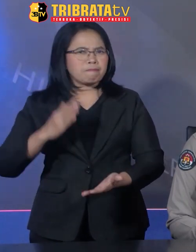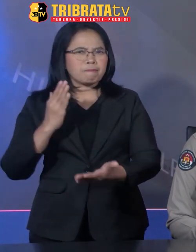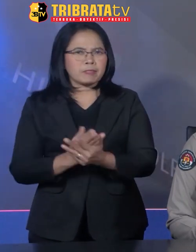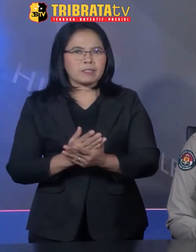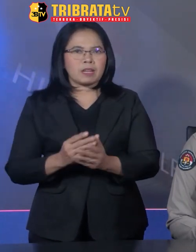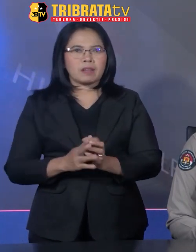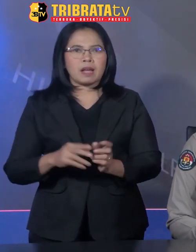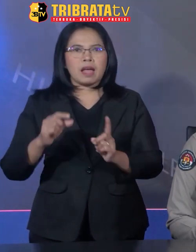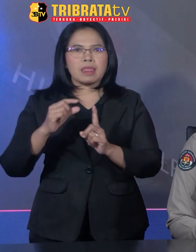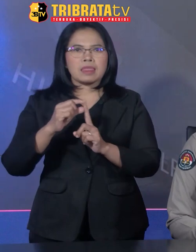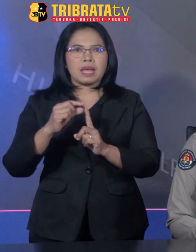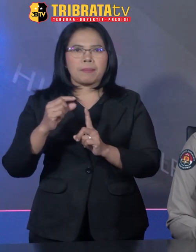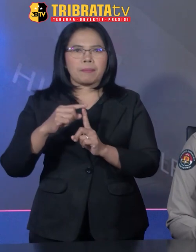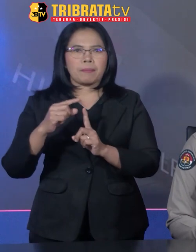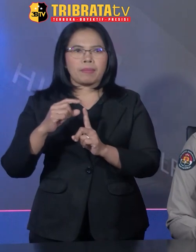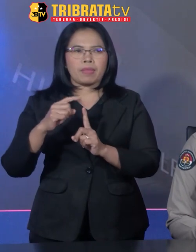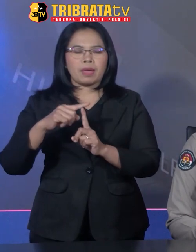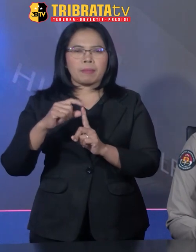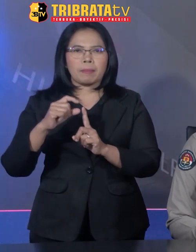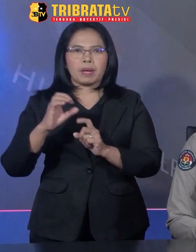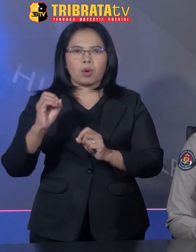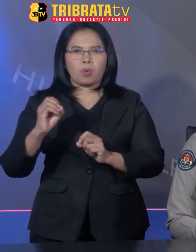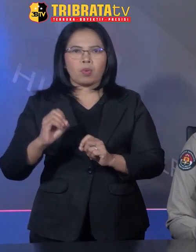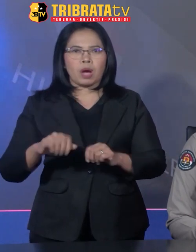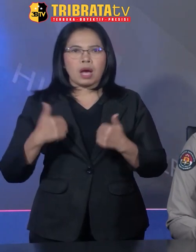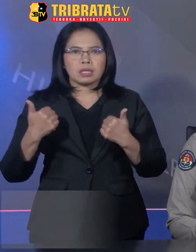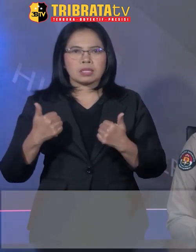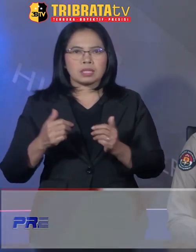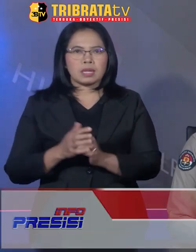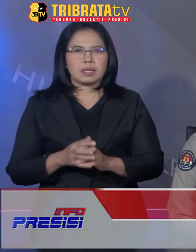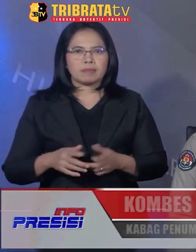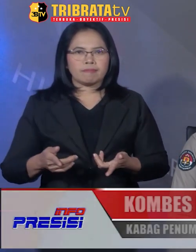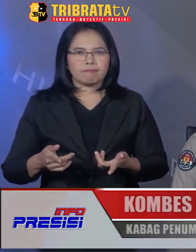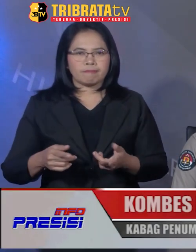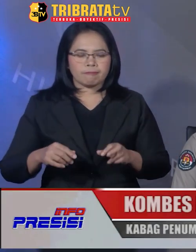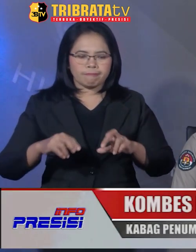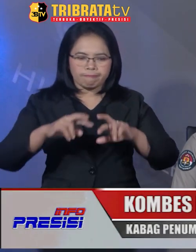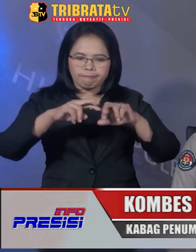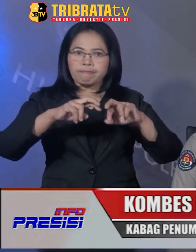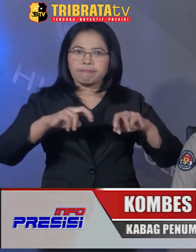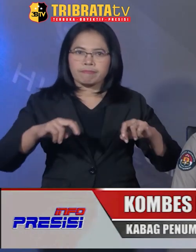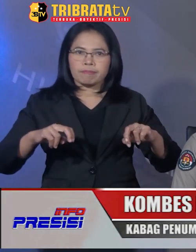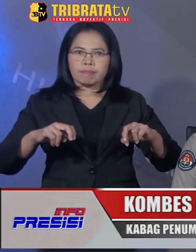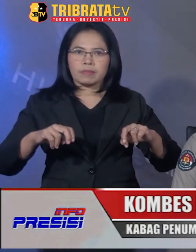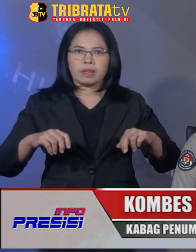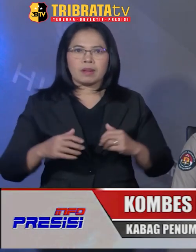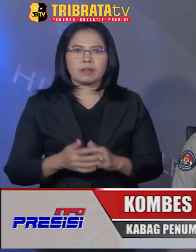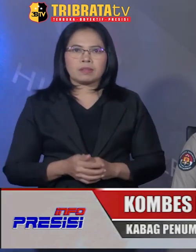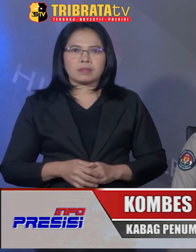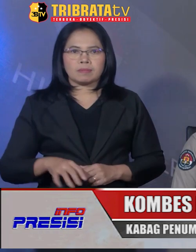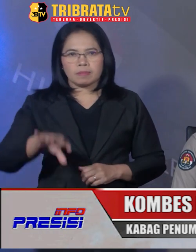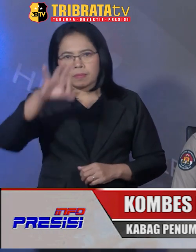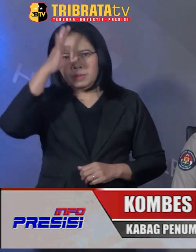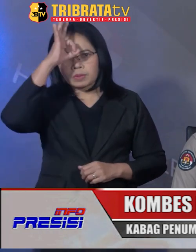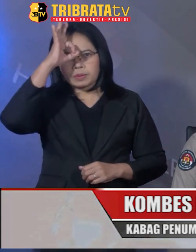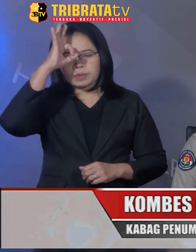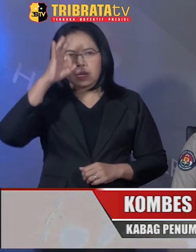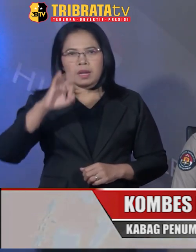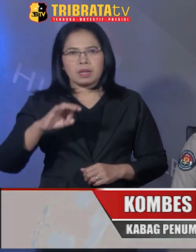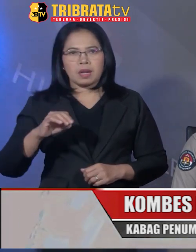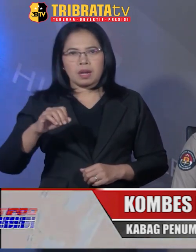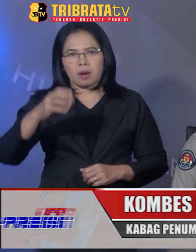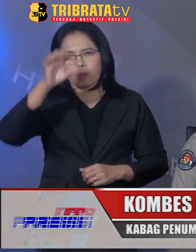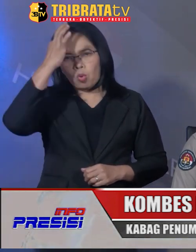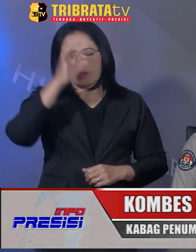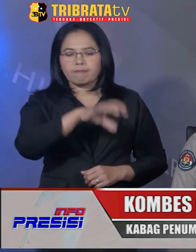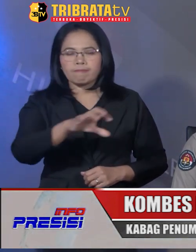terkait kasus TPPO. Berdasarkan hasil ANEF, penanganan TPPO Satker Baris Krim Polri dan Polda